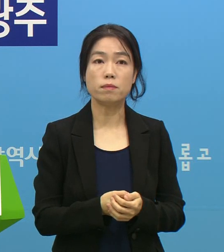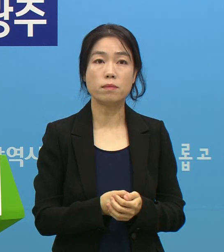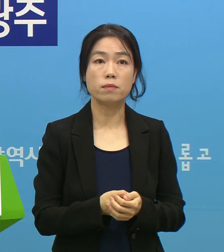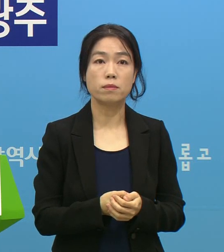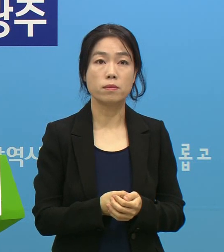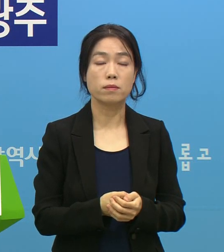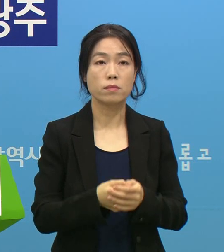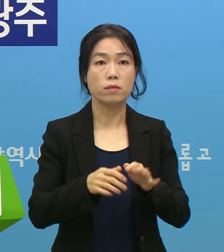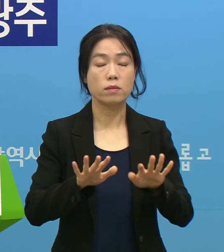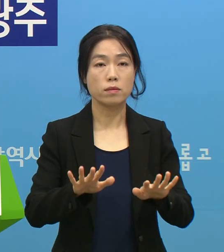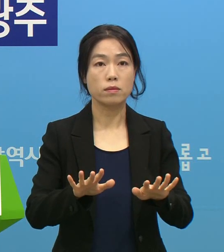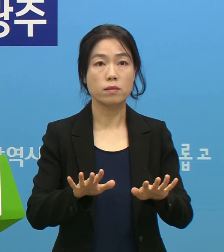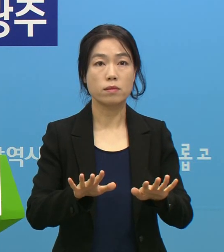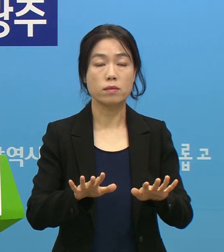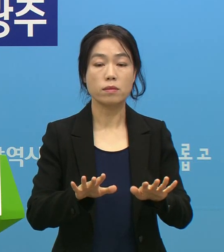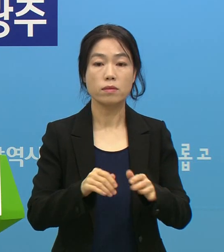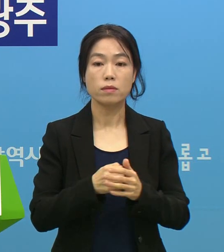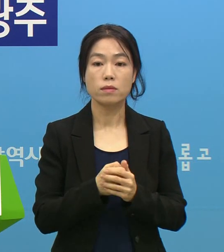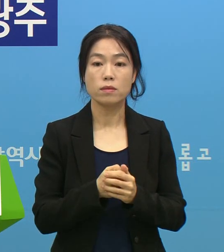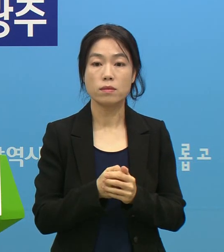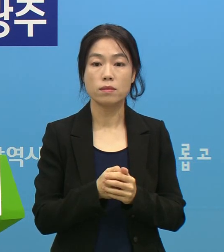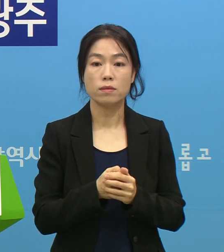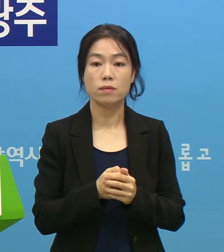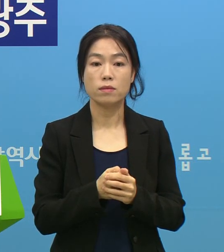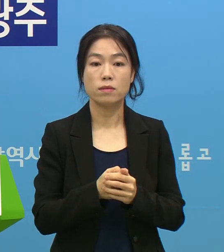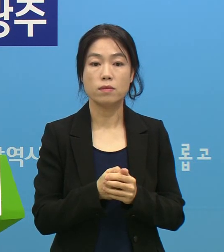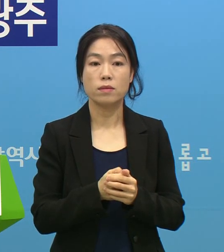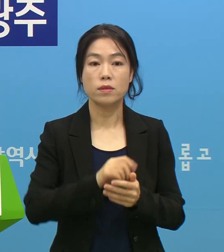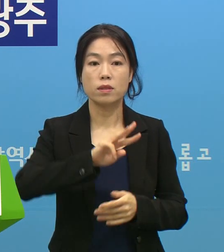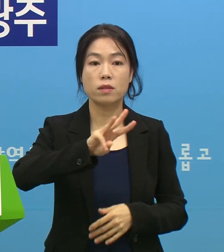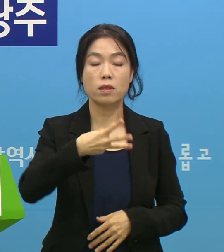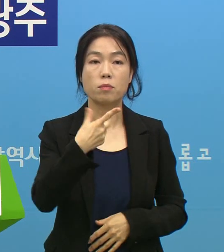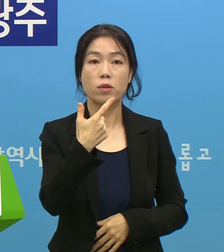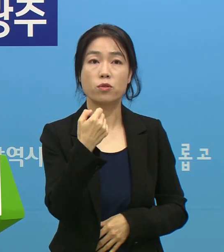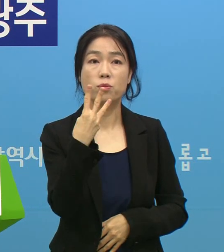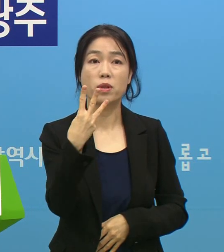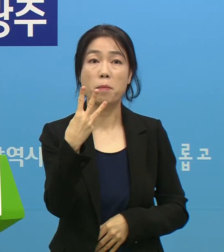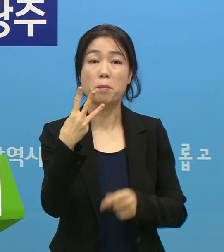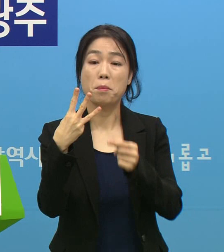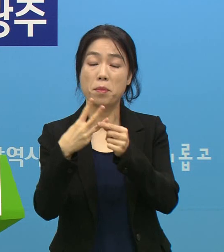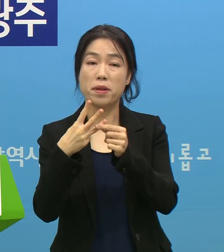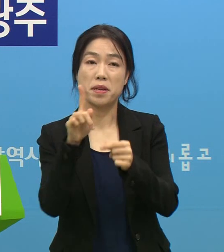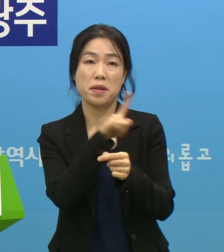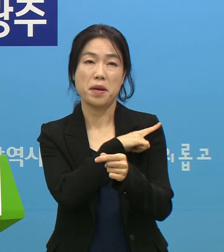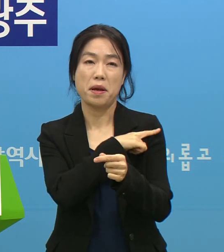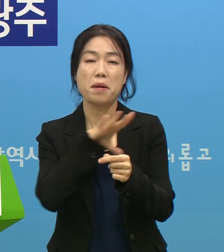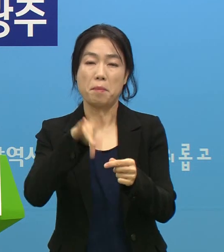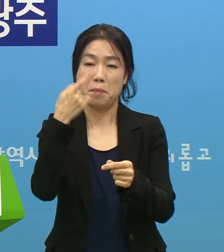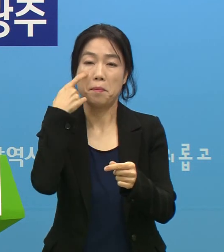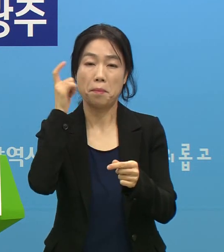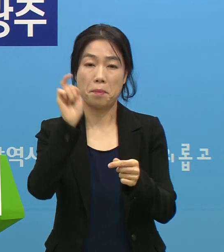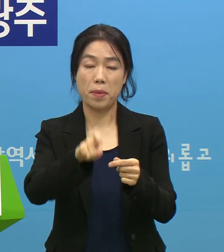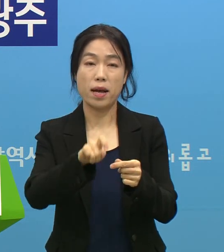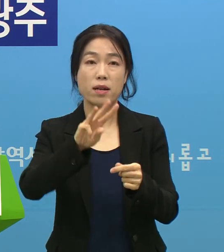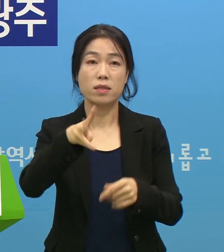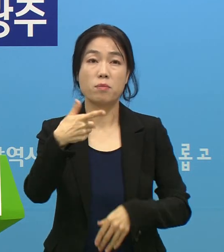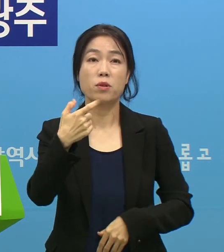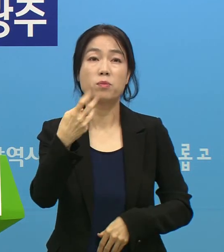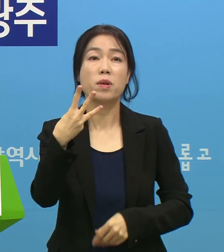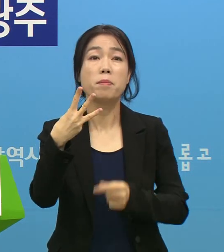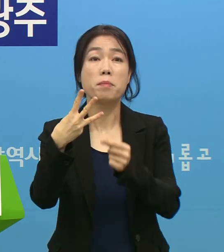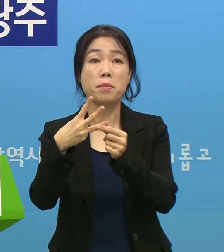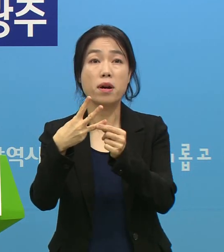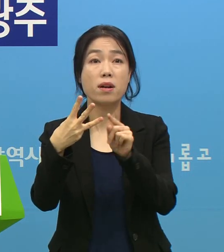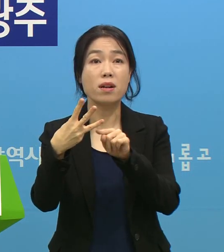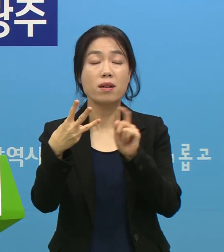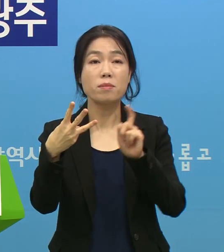이 환자 같은 경우는 363번이 가장 먼저 발견이 됐습니다. 이 363번은